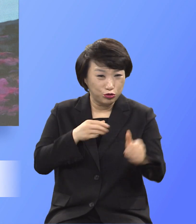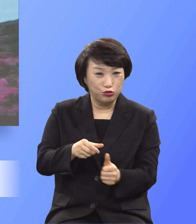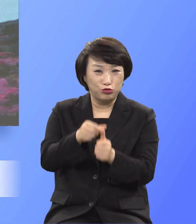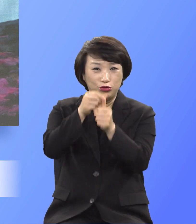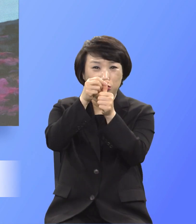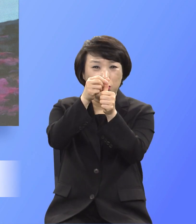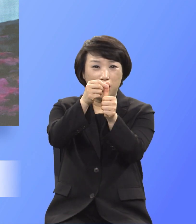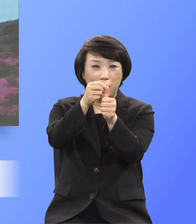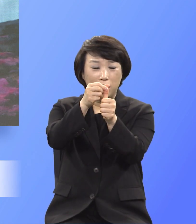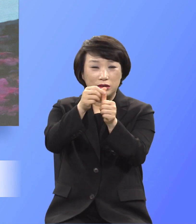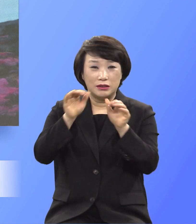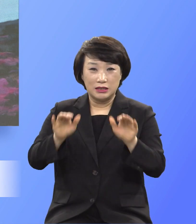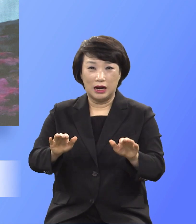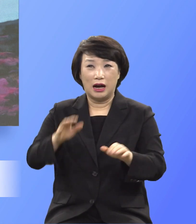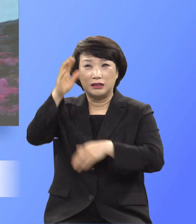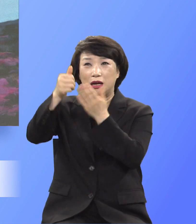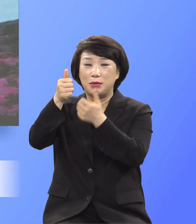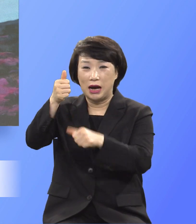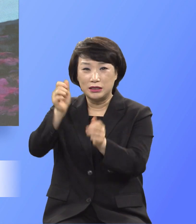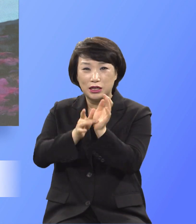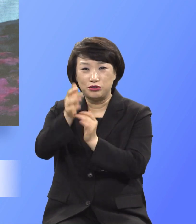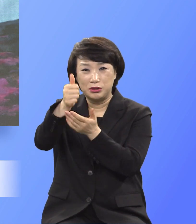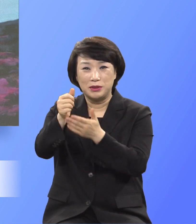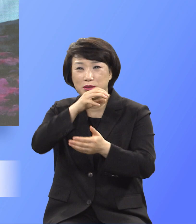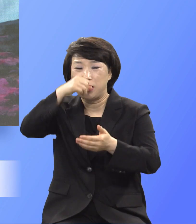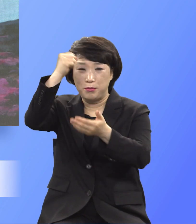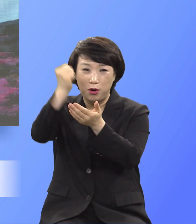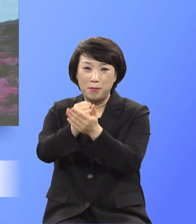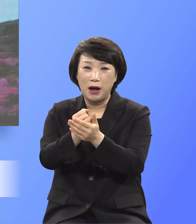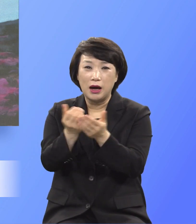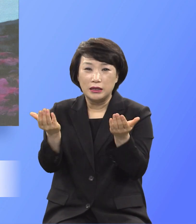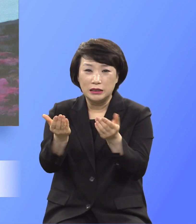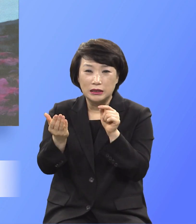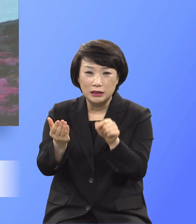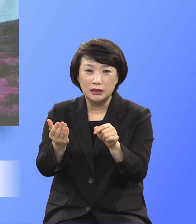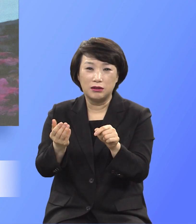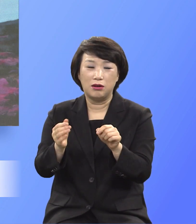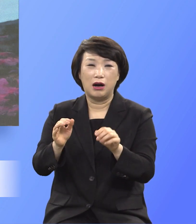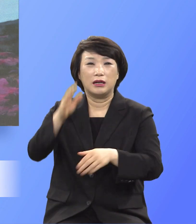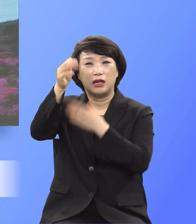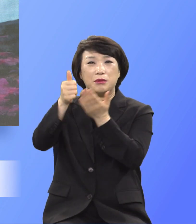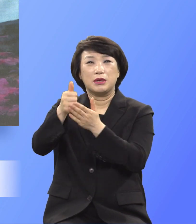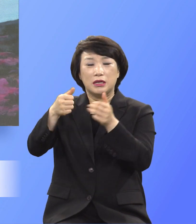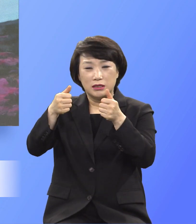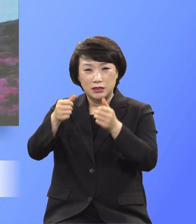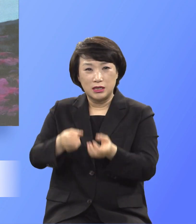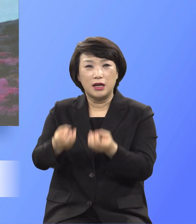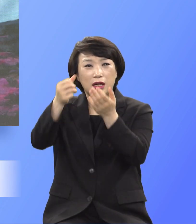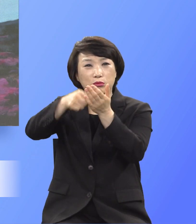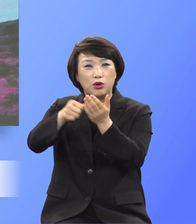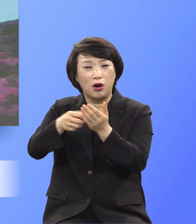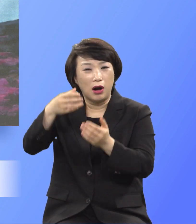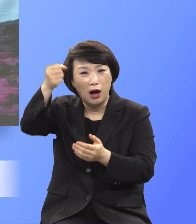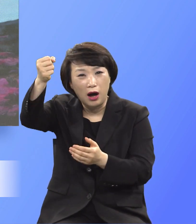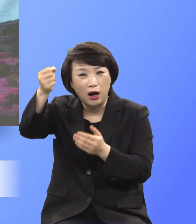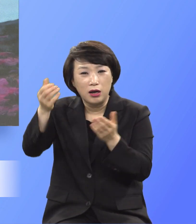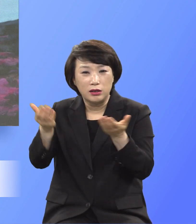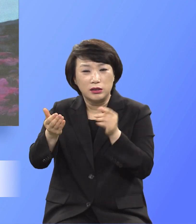자기 아들을 십자가에 못 박아 제물로 받으심이 얼마나 인류 구원을